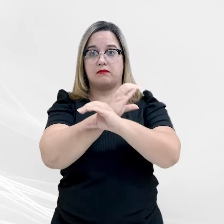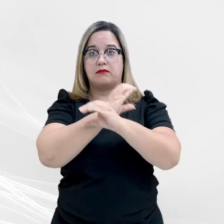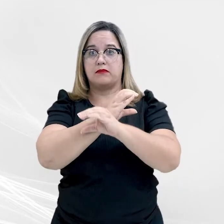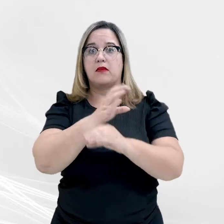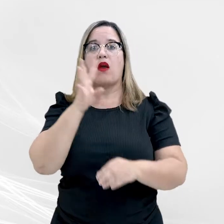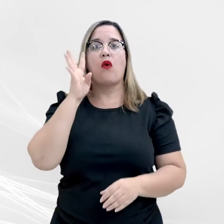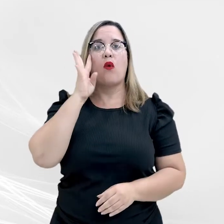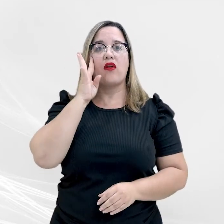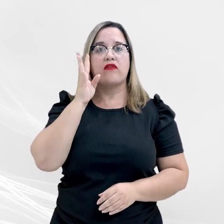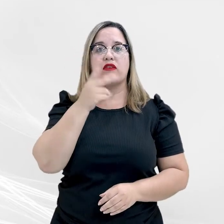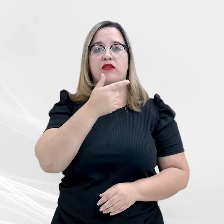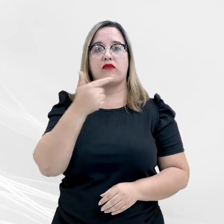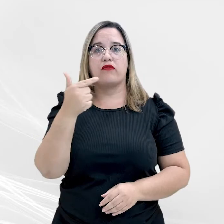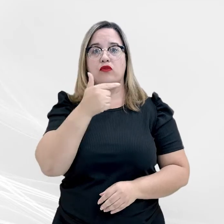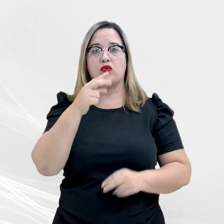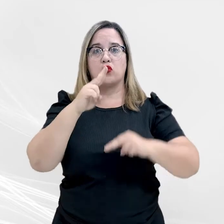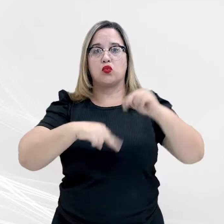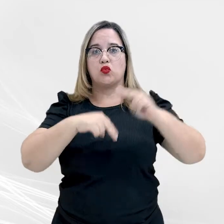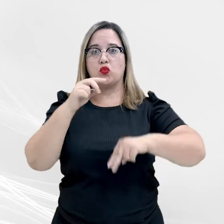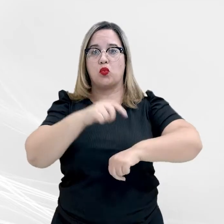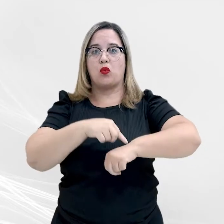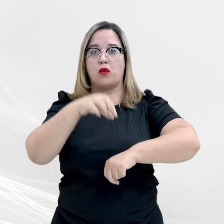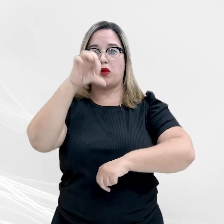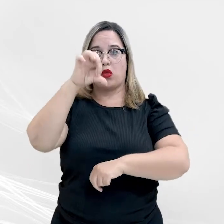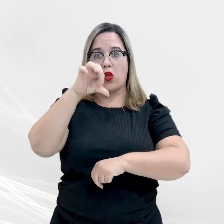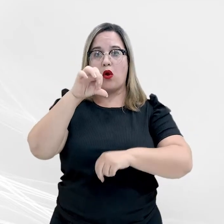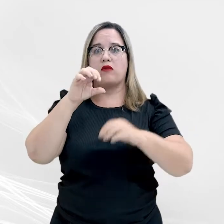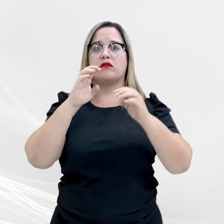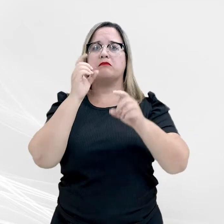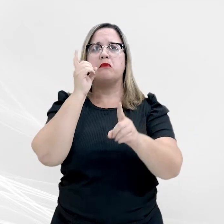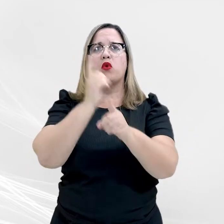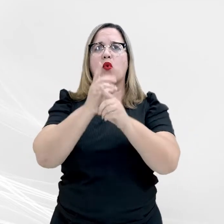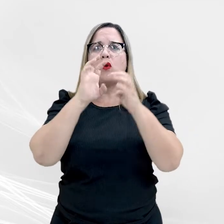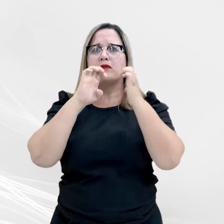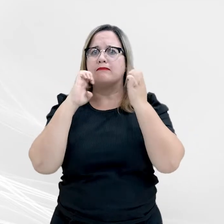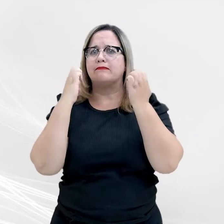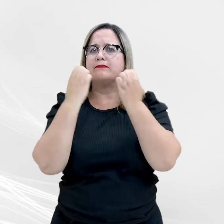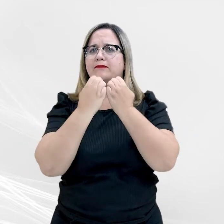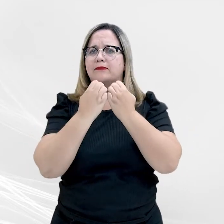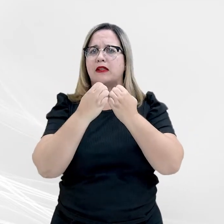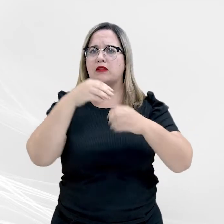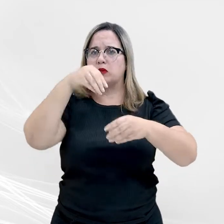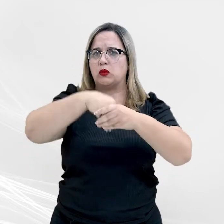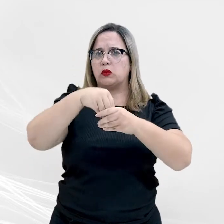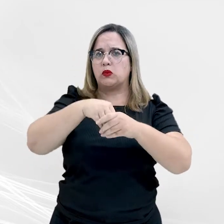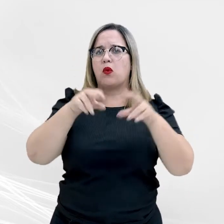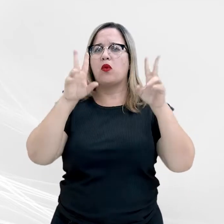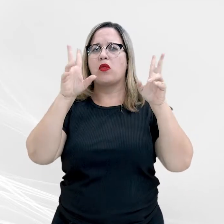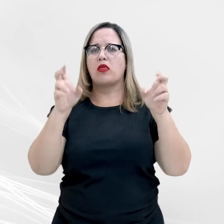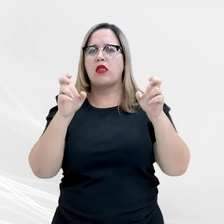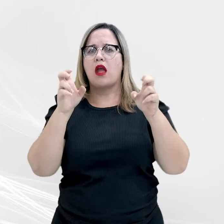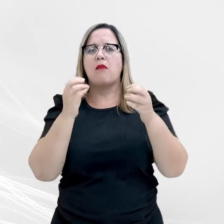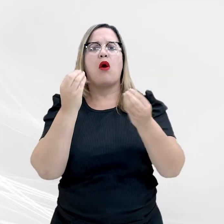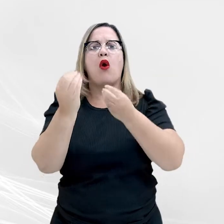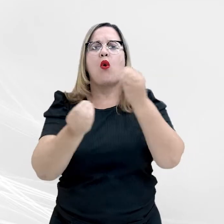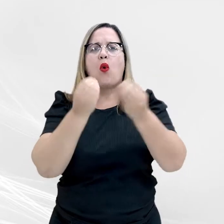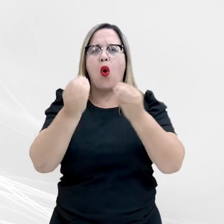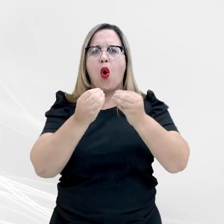22 de junho, às 9 horas, em encontro eleitoral com o tema Intervenção de Organizações Criminosas